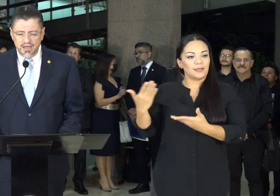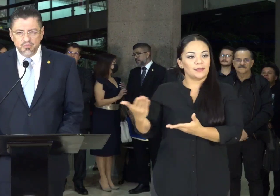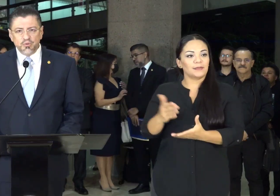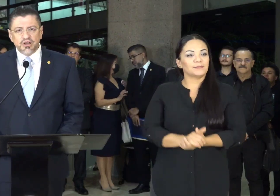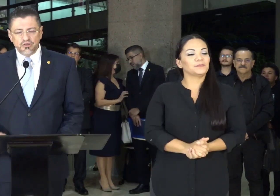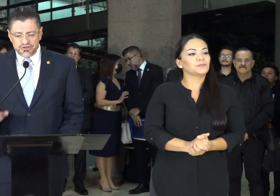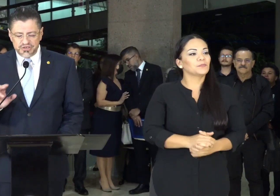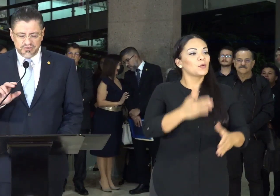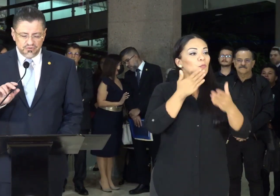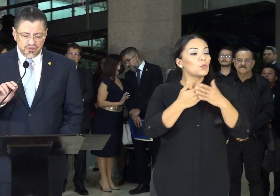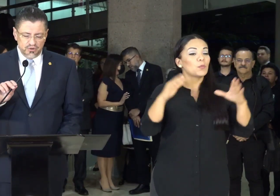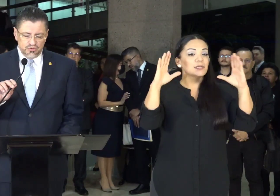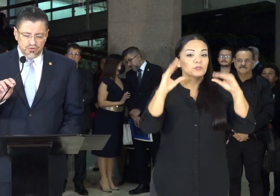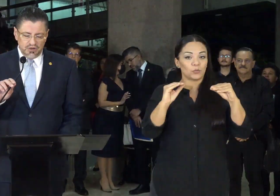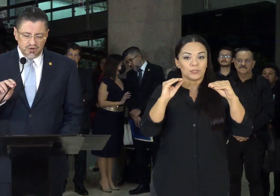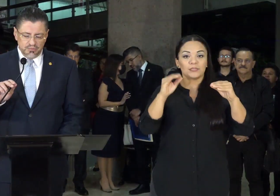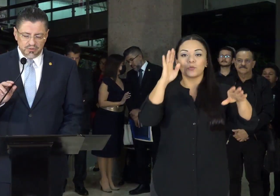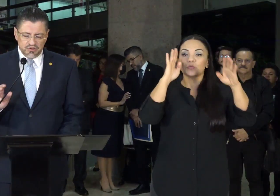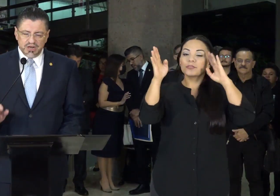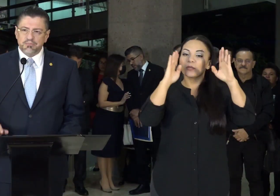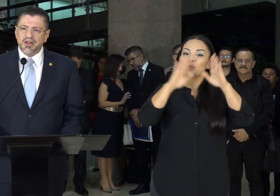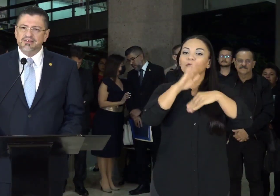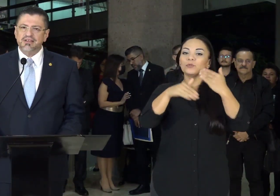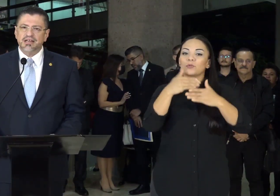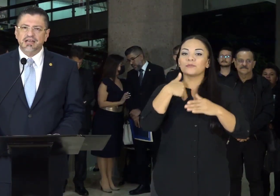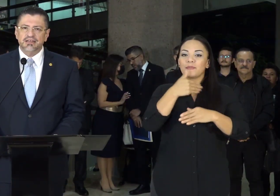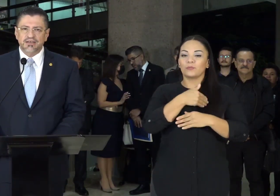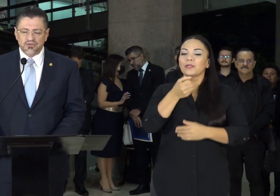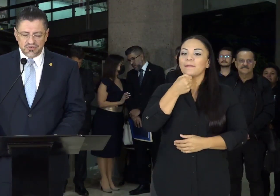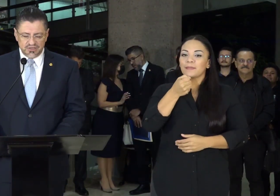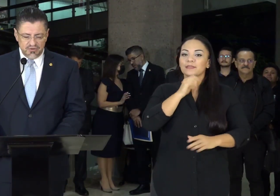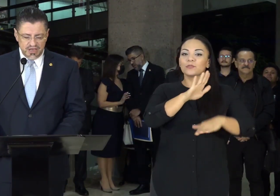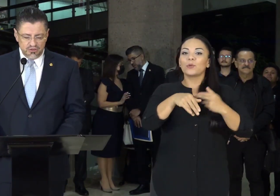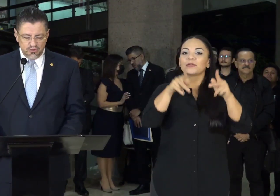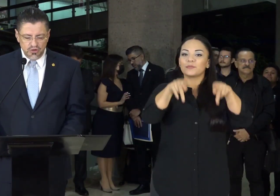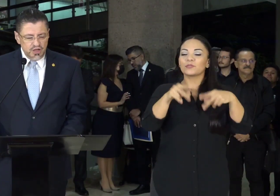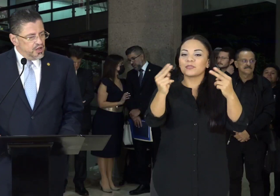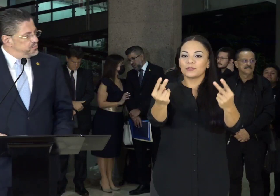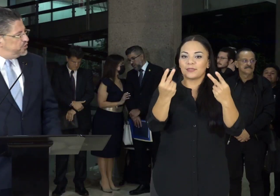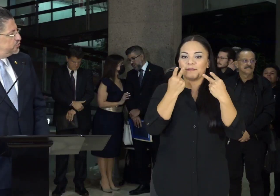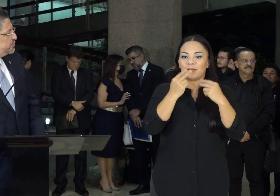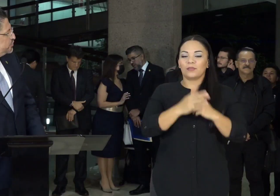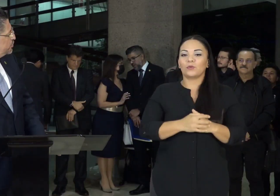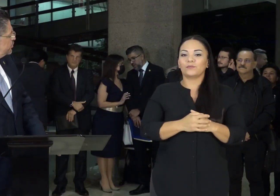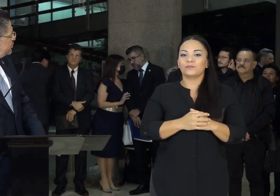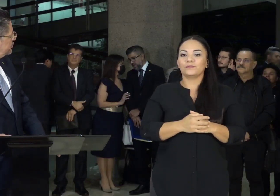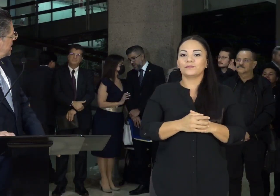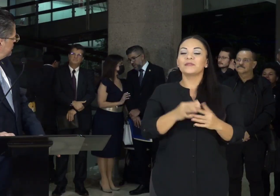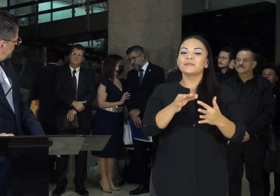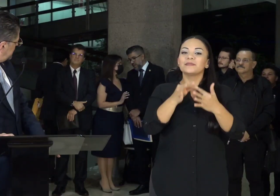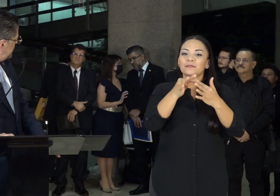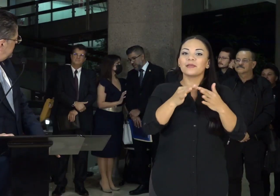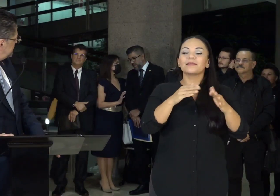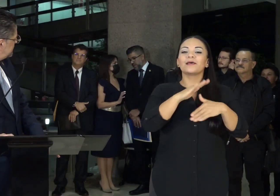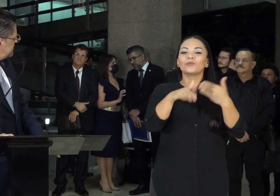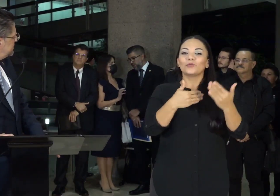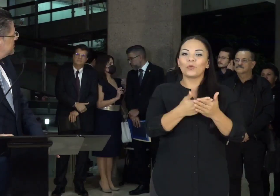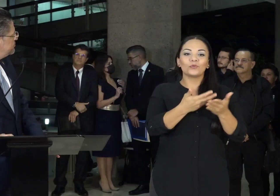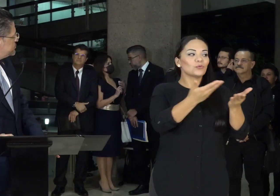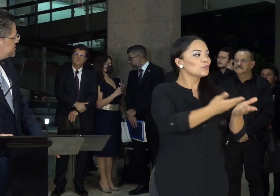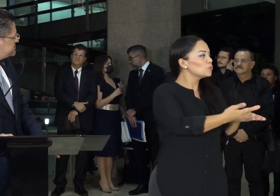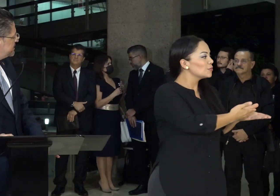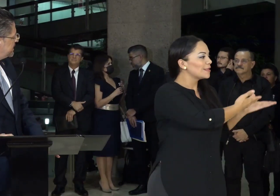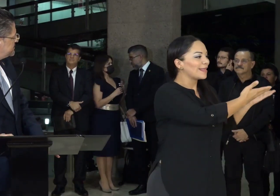Muy buenas noches, un saludo a los miembros de la prensa y la gente que nos está viendo, pero sobre todo a ustedes,